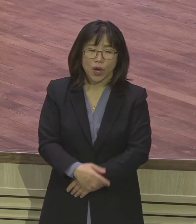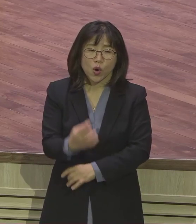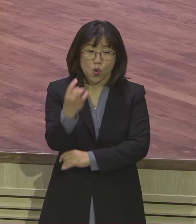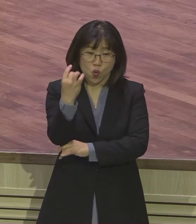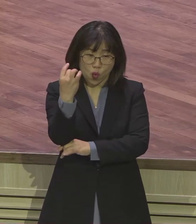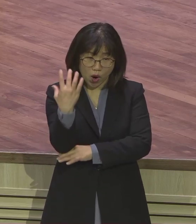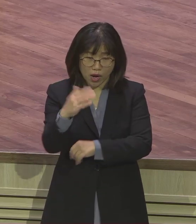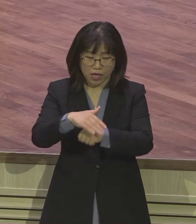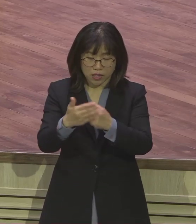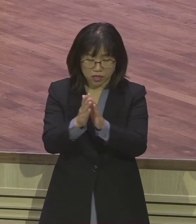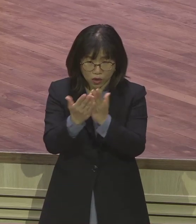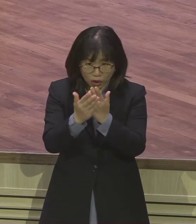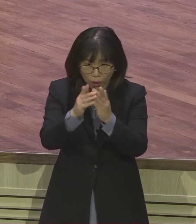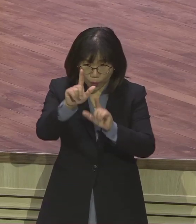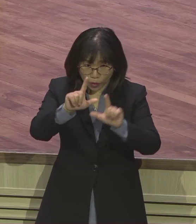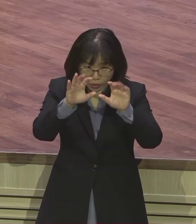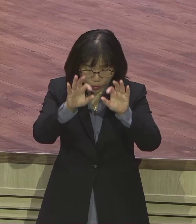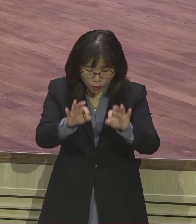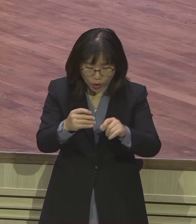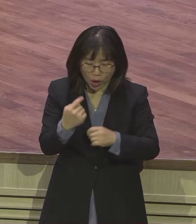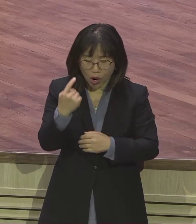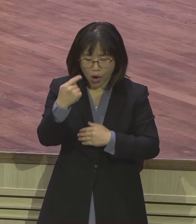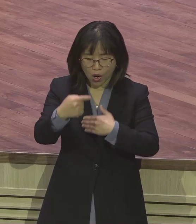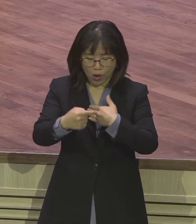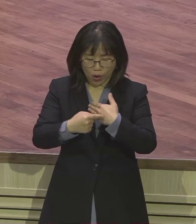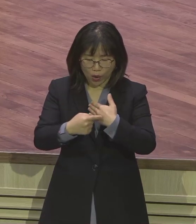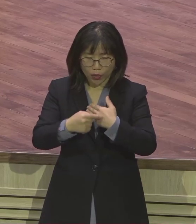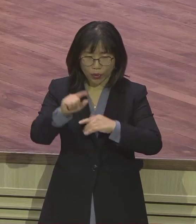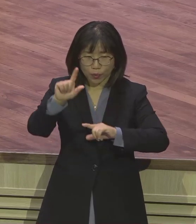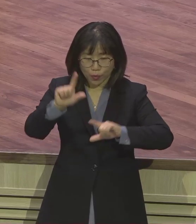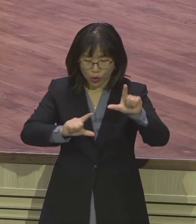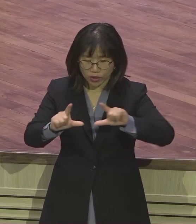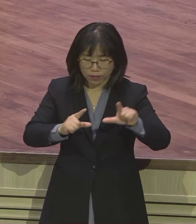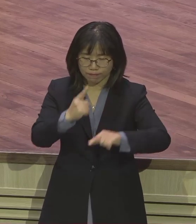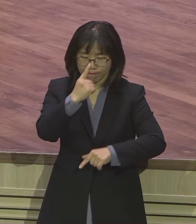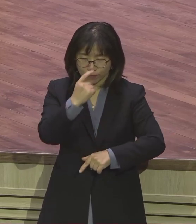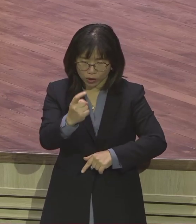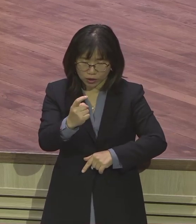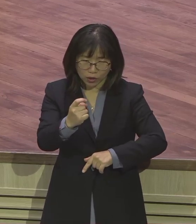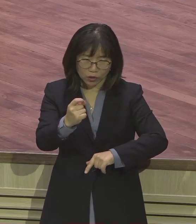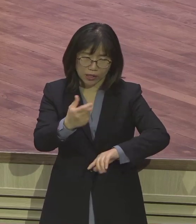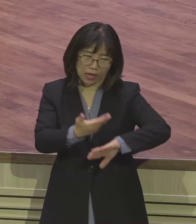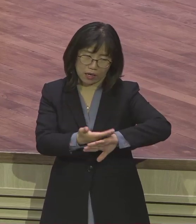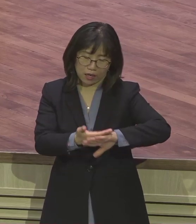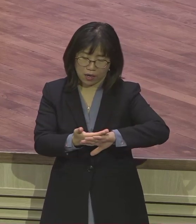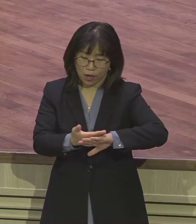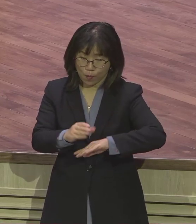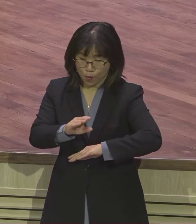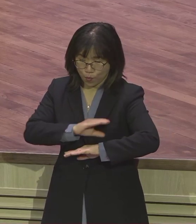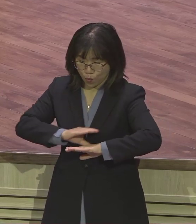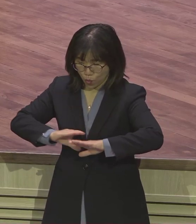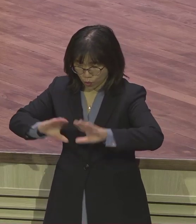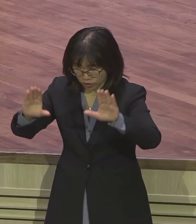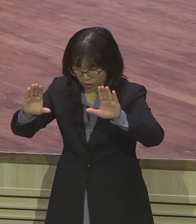단순히 외모가 잘생겼다는 의미가 아니고 모세의 모습이 범상치 않았다 그랬어요.